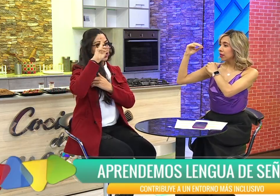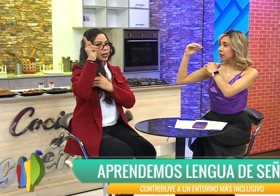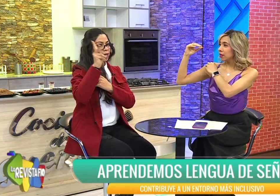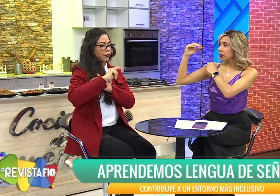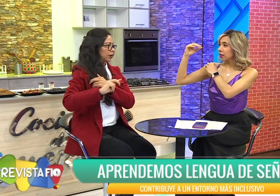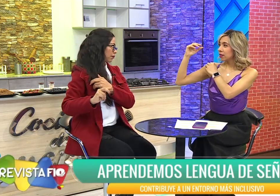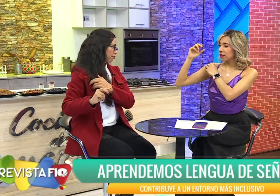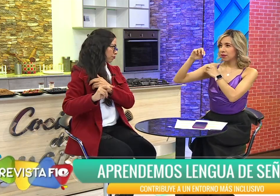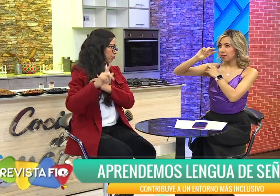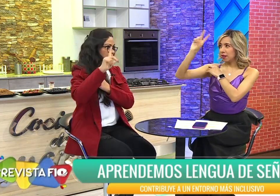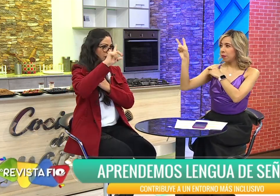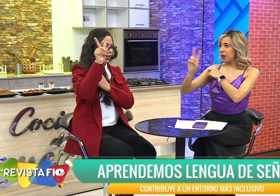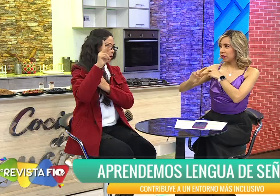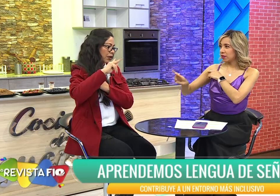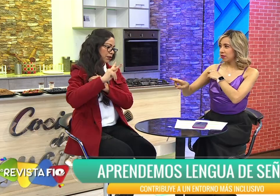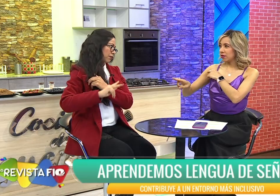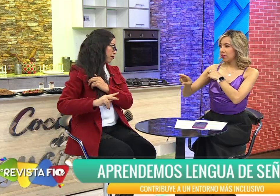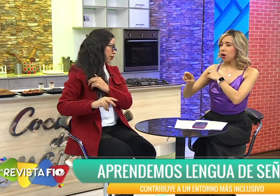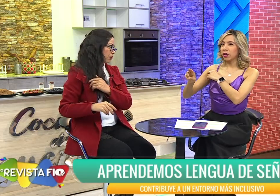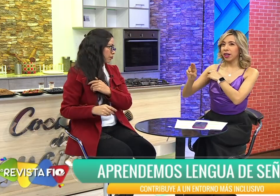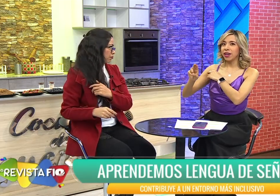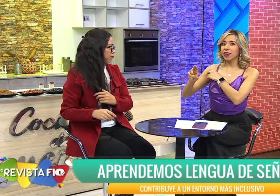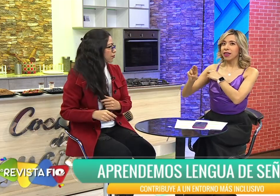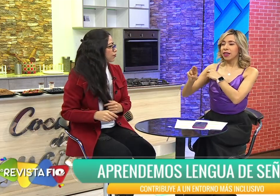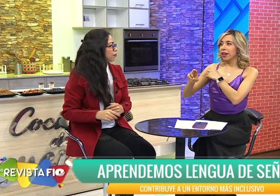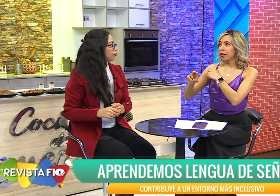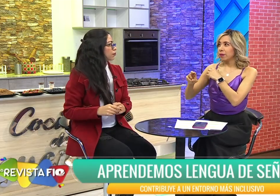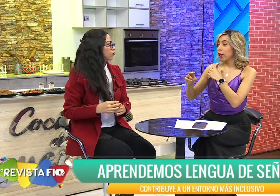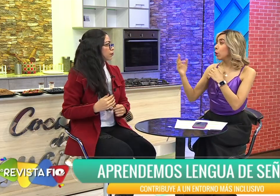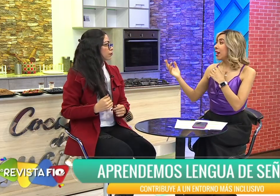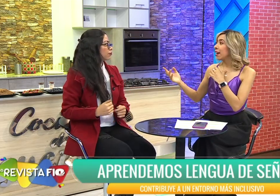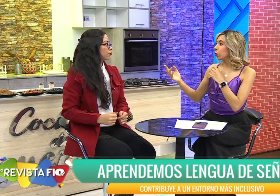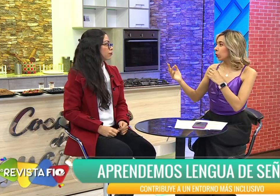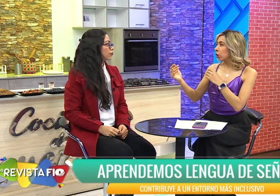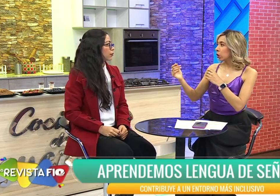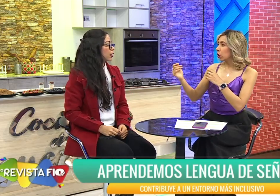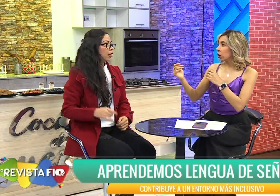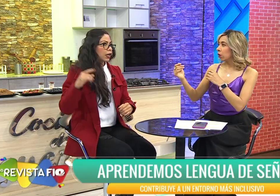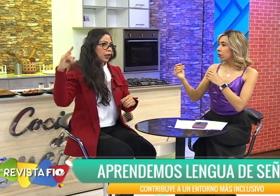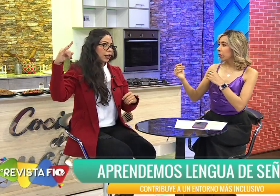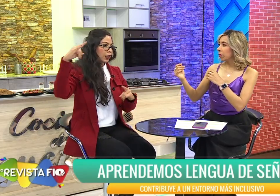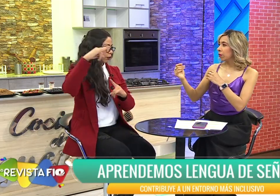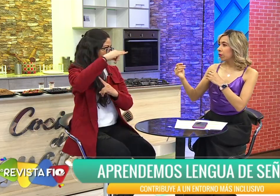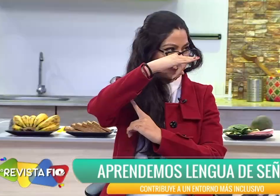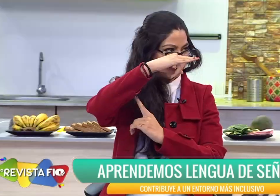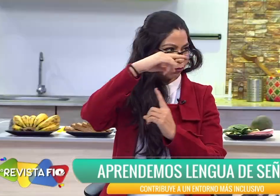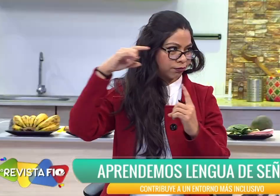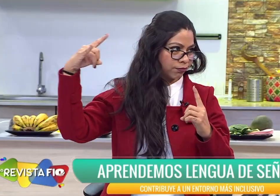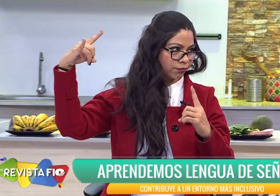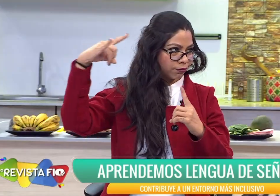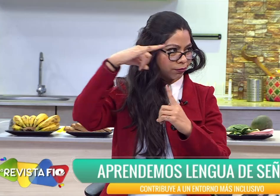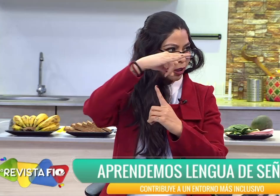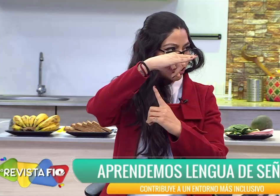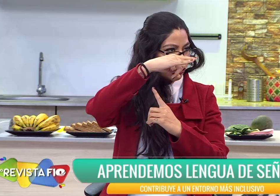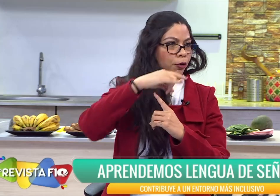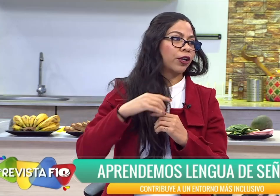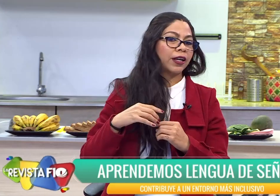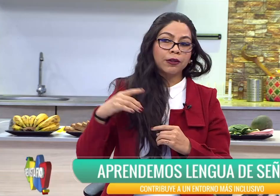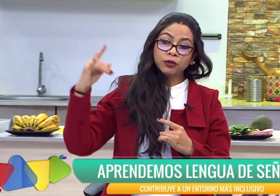La Paz. La Paz. Ok. Por ejemplo, el Alto. El Alto. ¿Por qué? Porque los